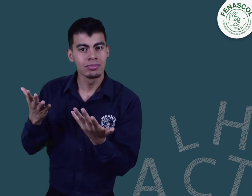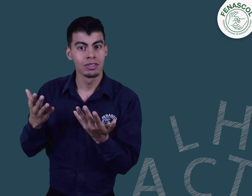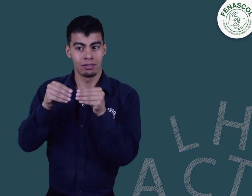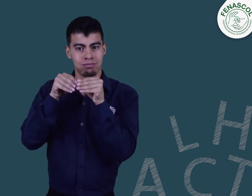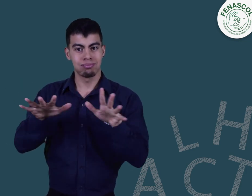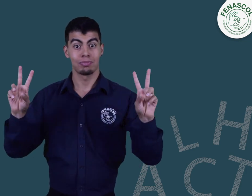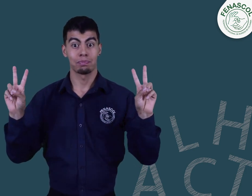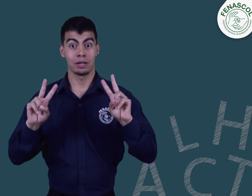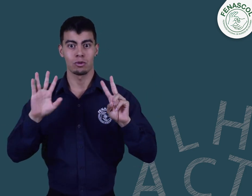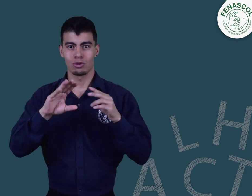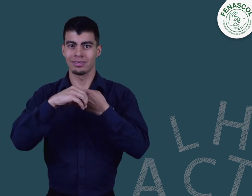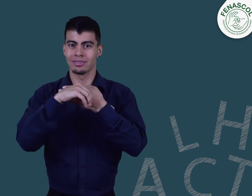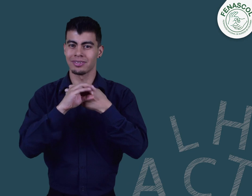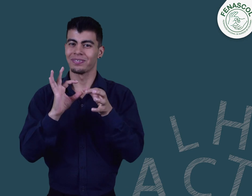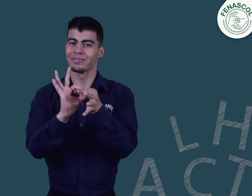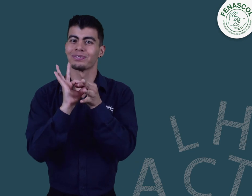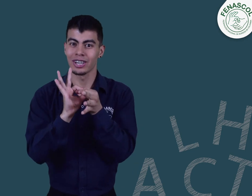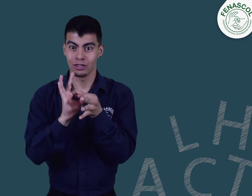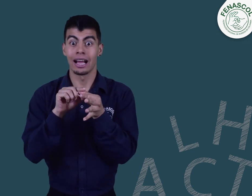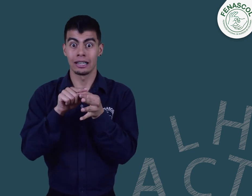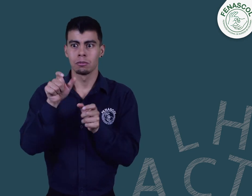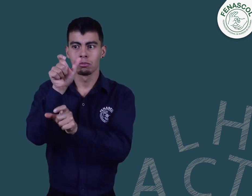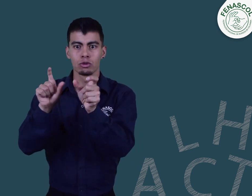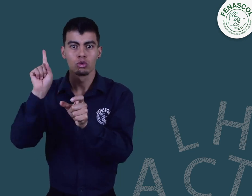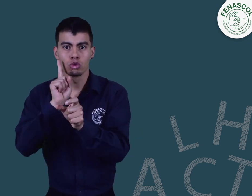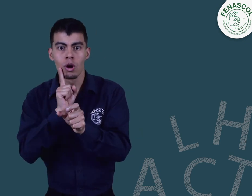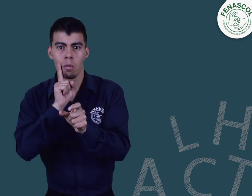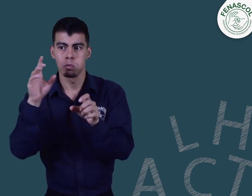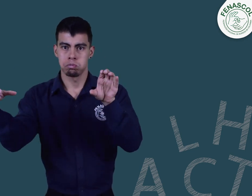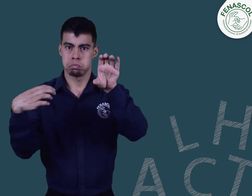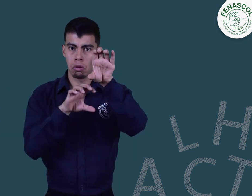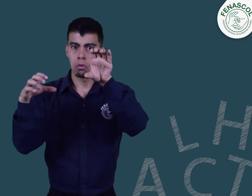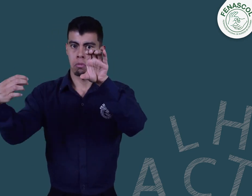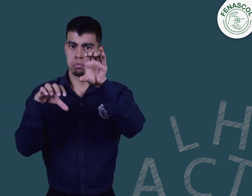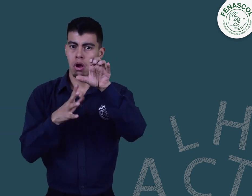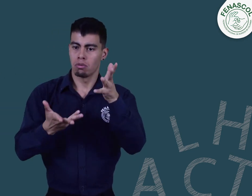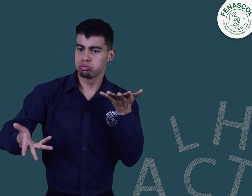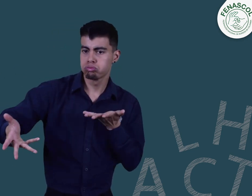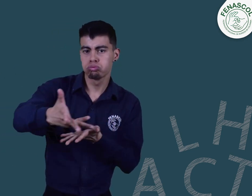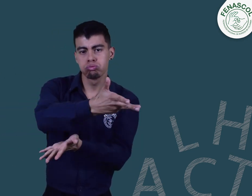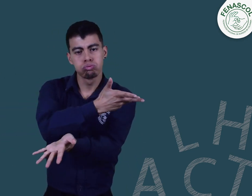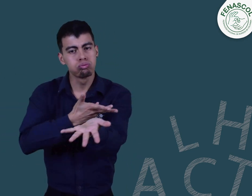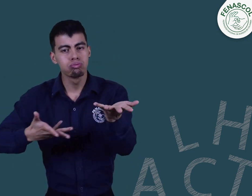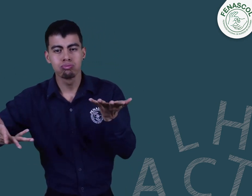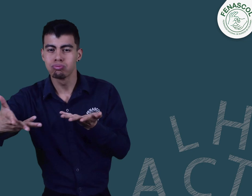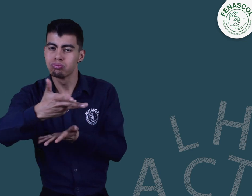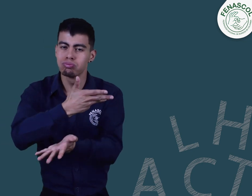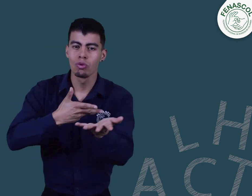transmisión en vivo a través del Instagram de Fenas Call, donde las personas sordas se sumaron al espacio compartiendo dudas e inquietudes en relación al